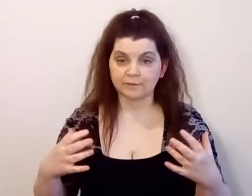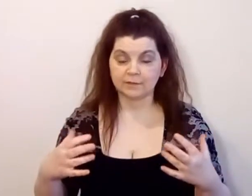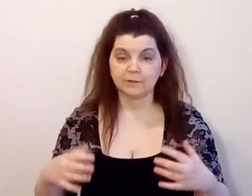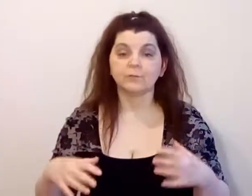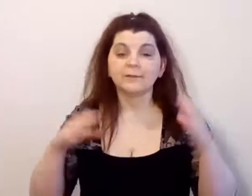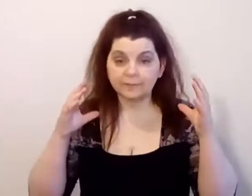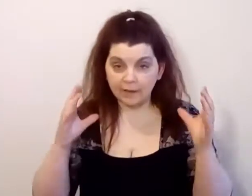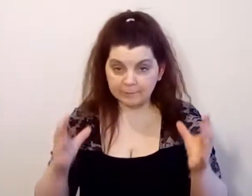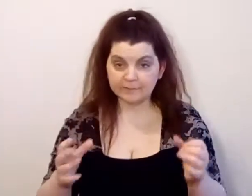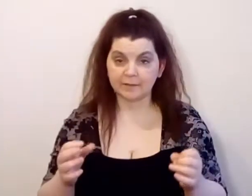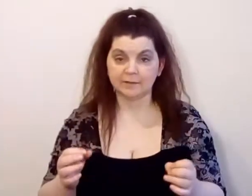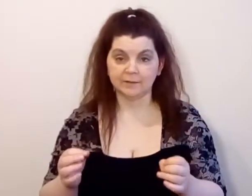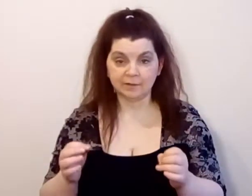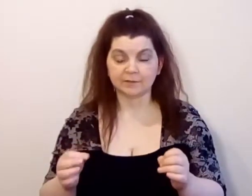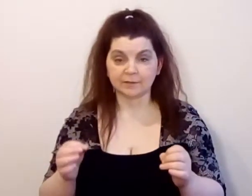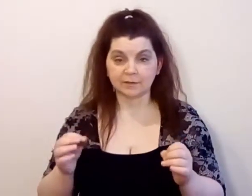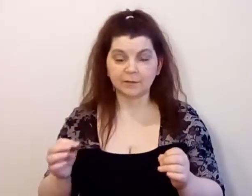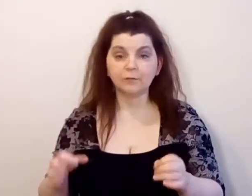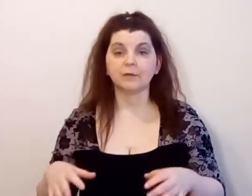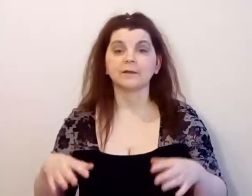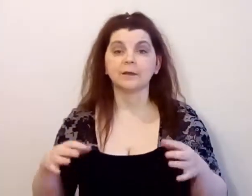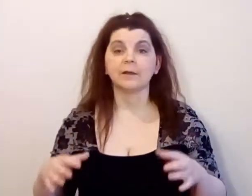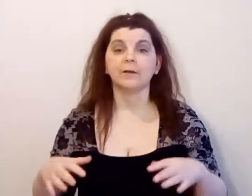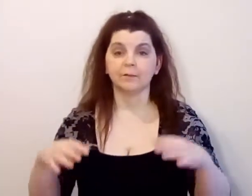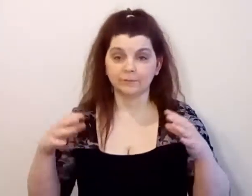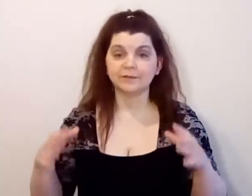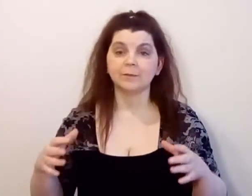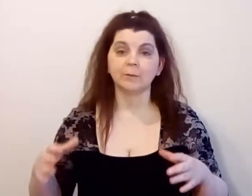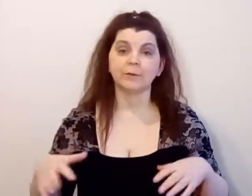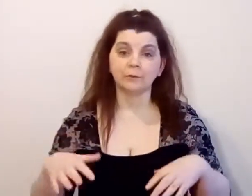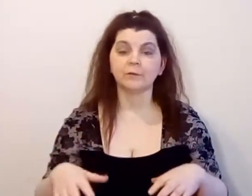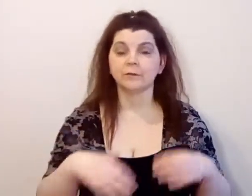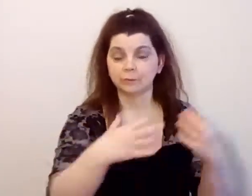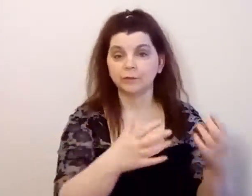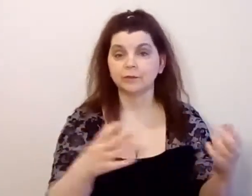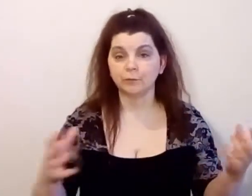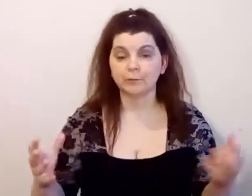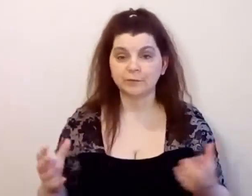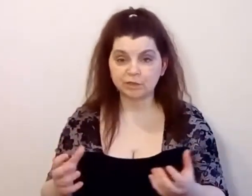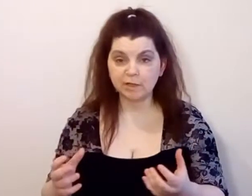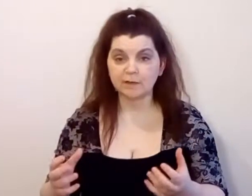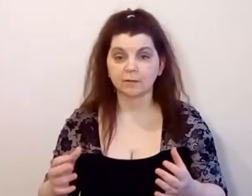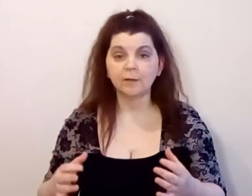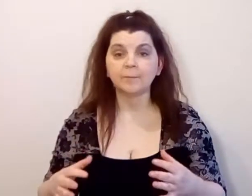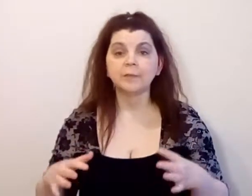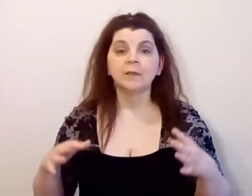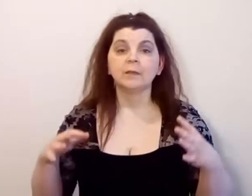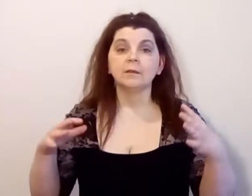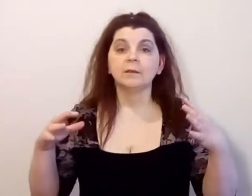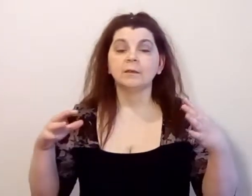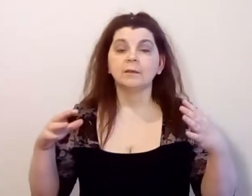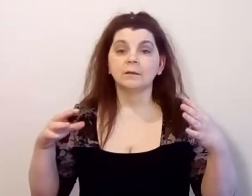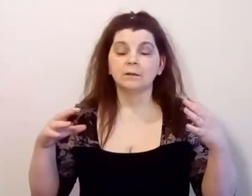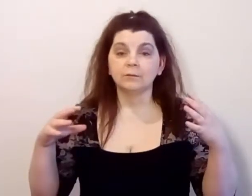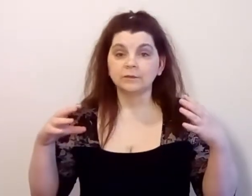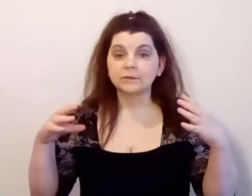такие, у вас обязательно есть такие люди, когда вы с ними приходите в то или иное помещение, да, и вот